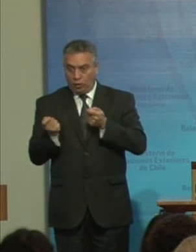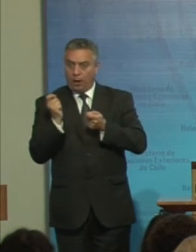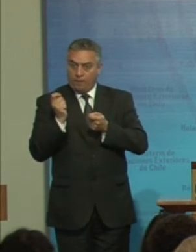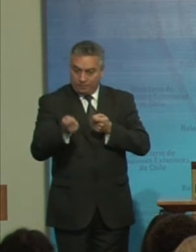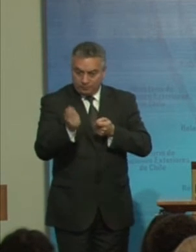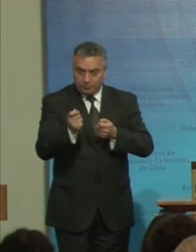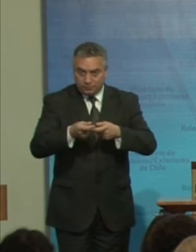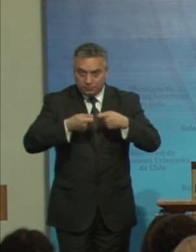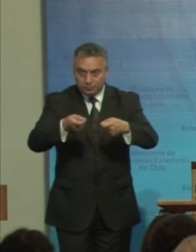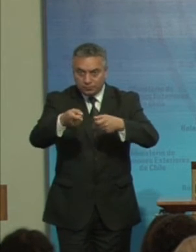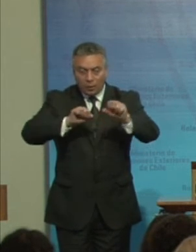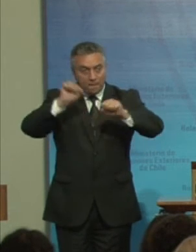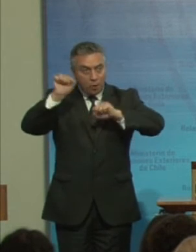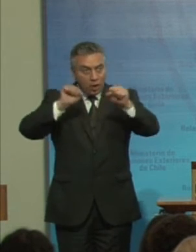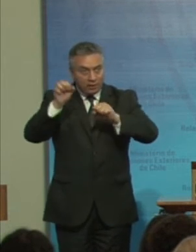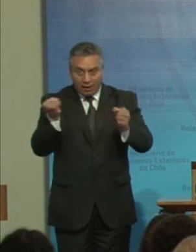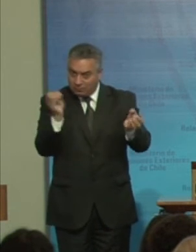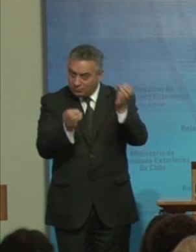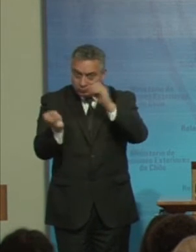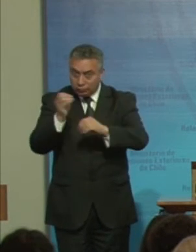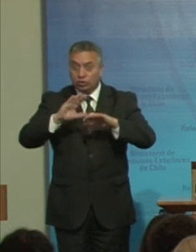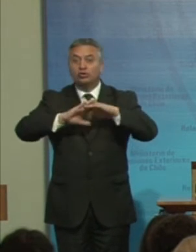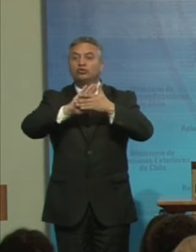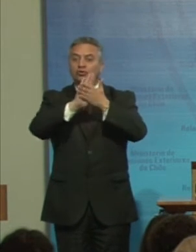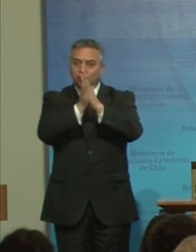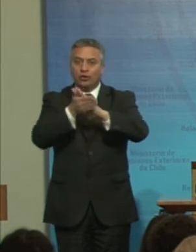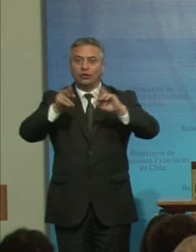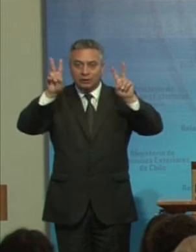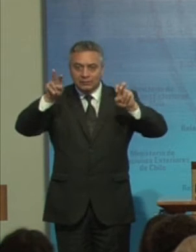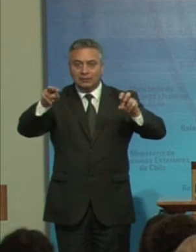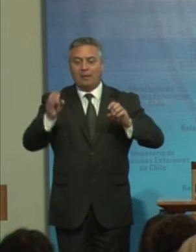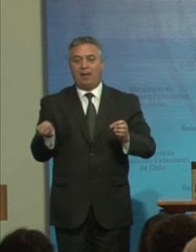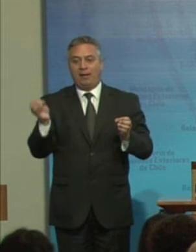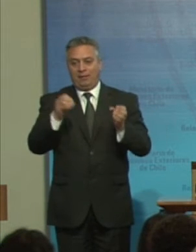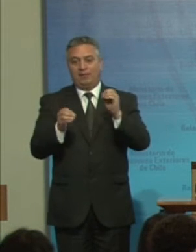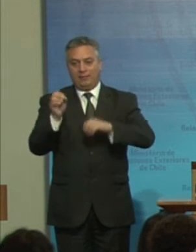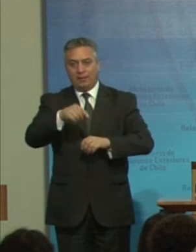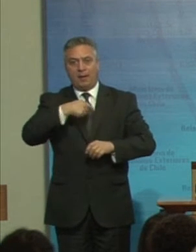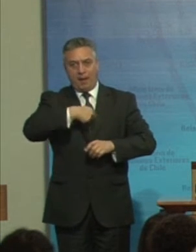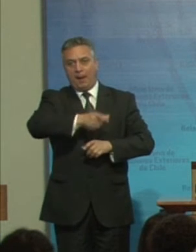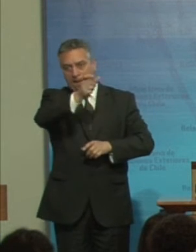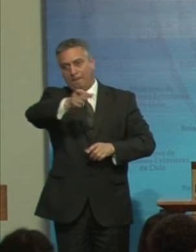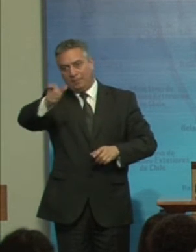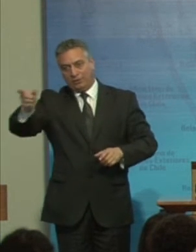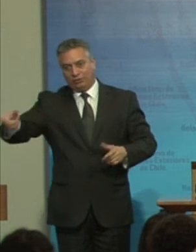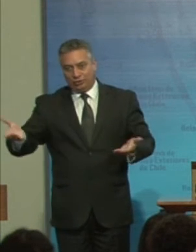políticas Y todo aquello Que involucre La inclusión social De nuestra gente